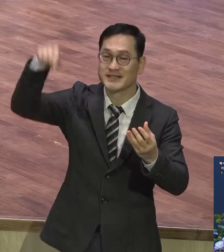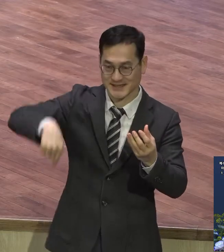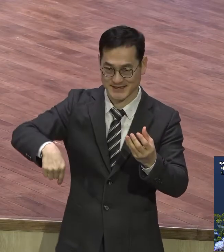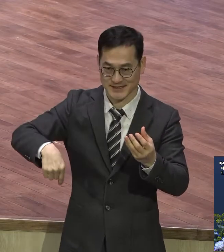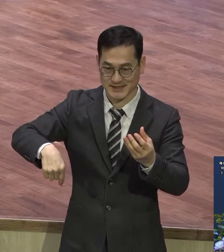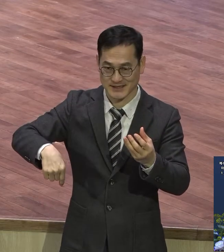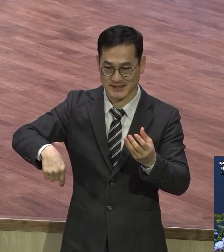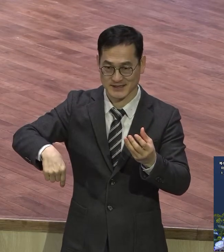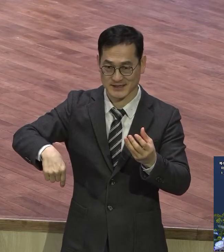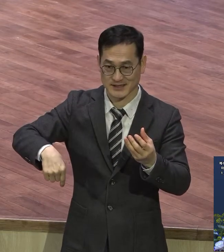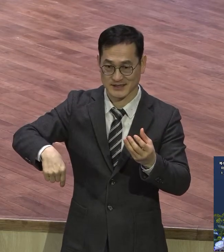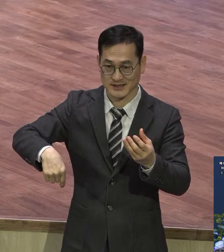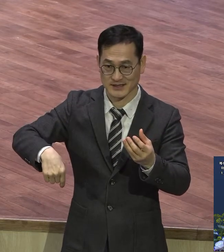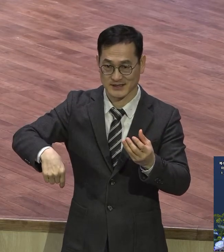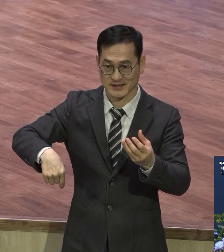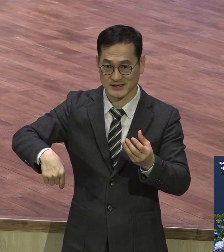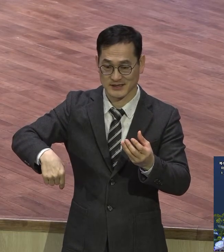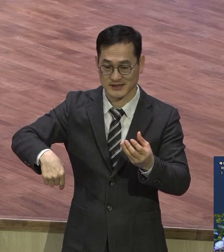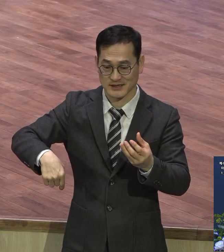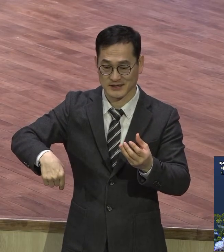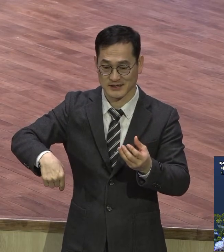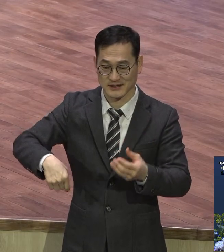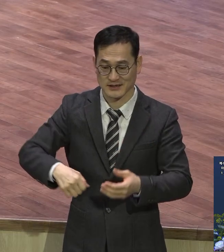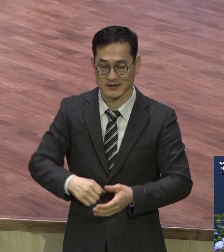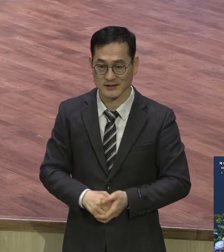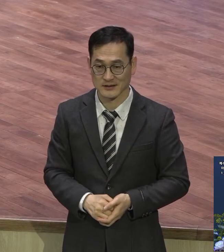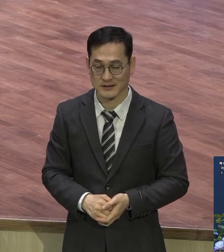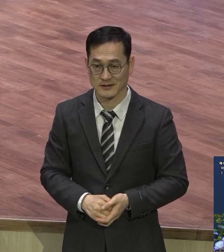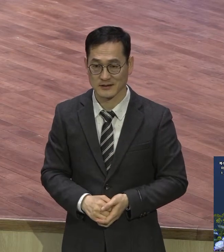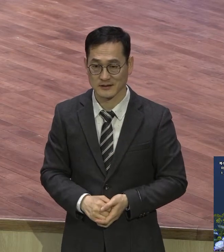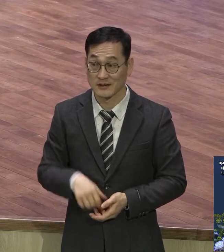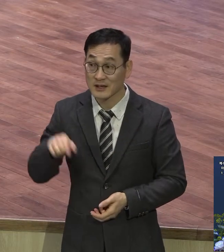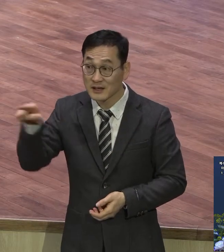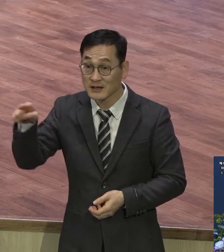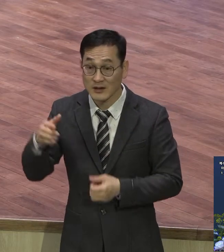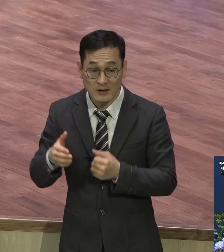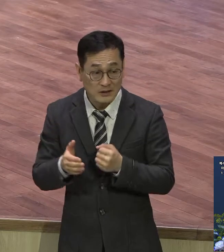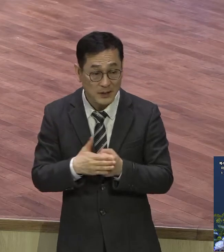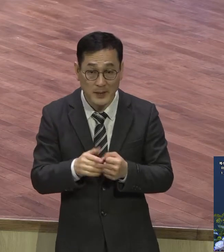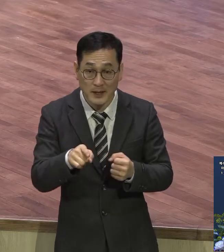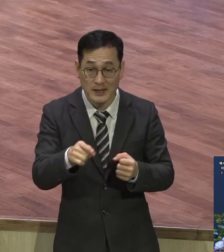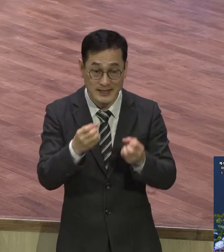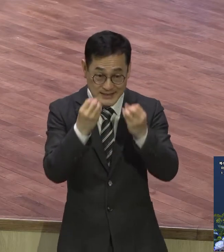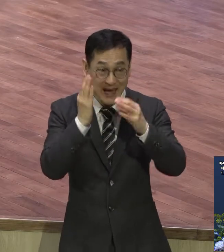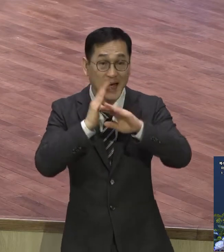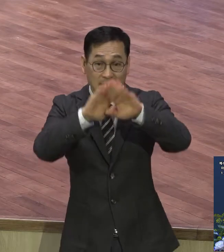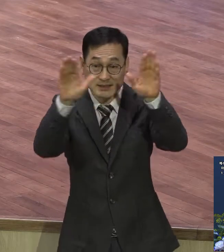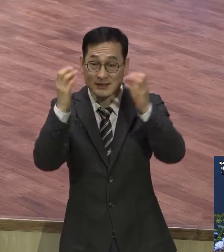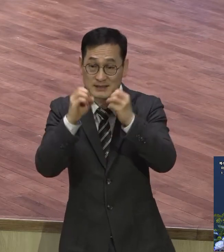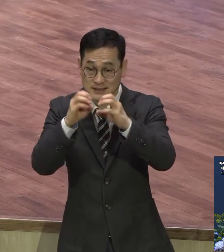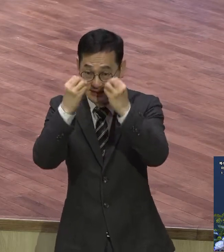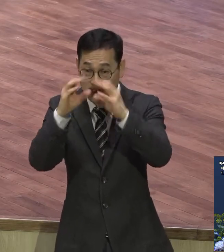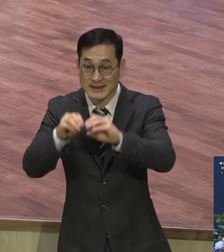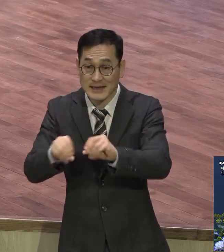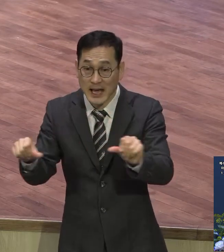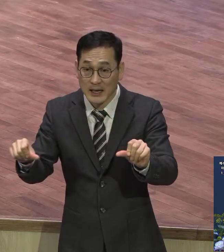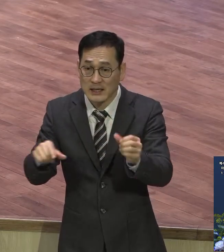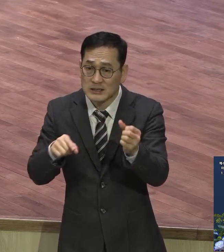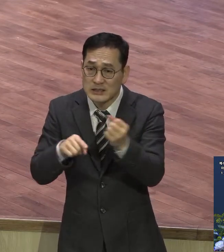축복의 가치와 의미를 이 신천지 때문에 퇴색시키고 이 말도 잘 못해요 새하늘과 새 땅 우리가 갈 곳이